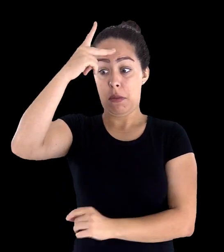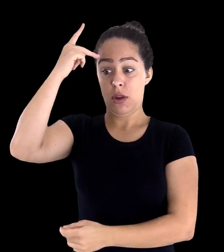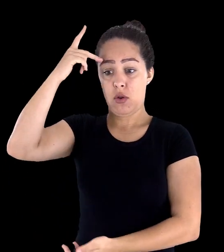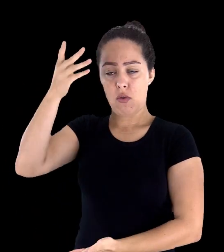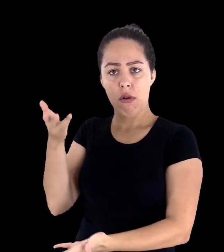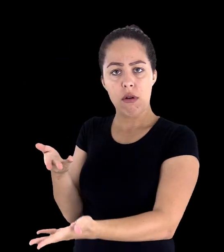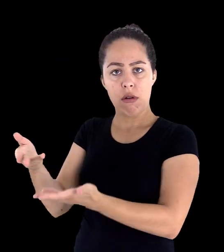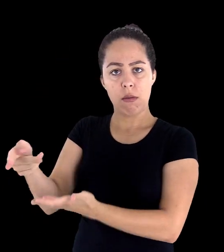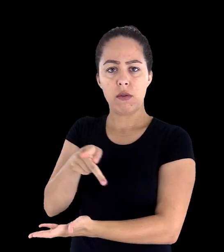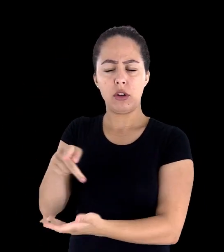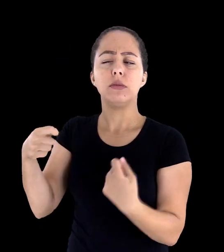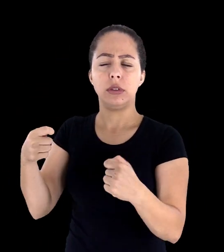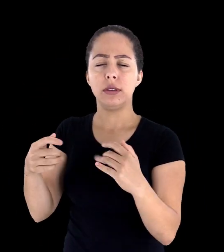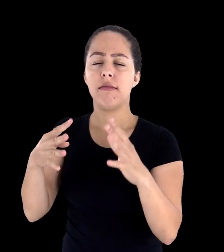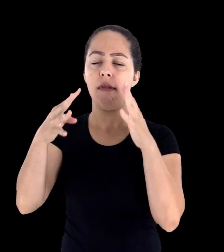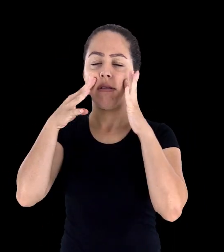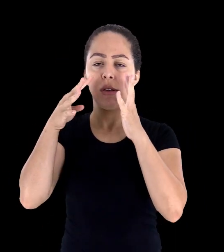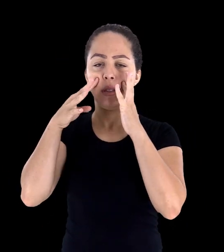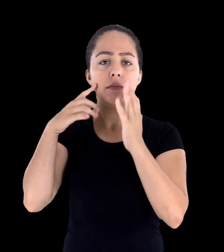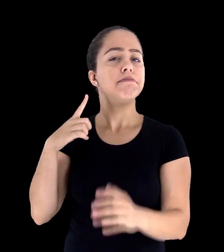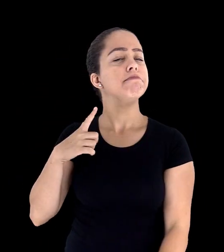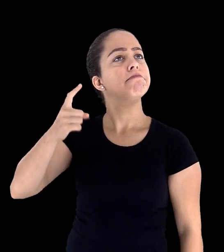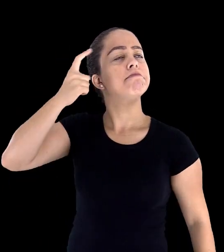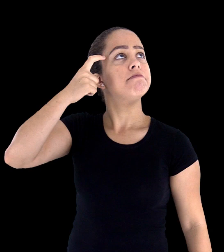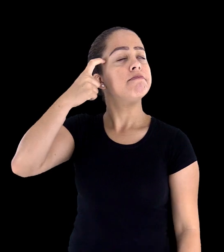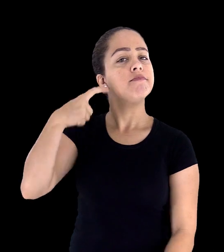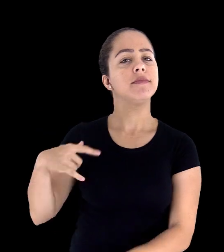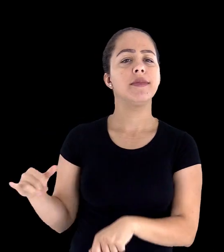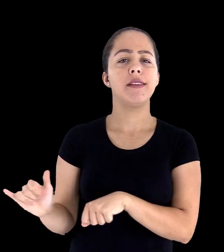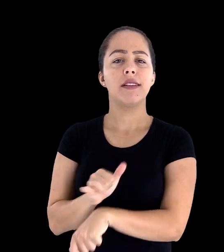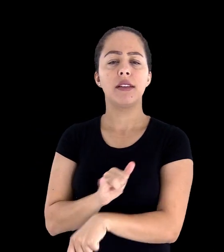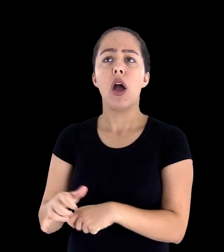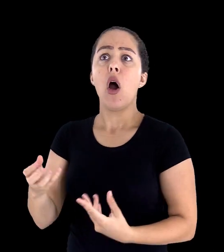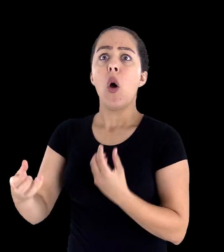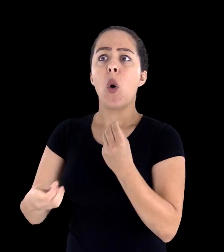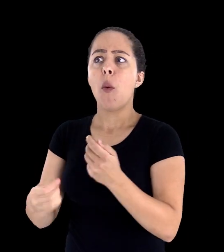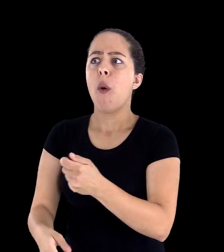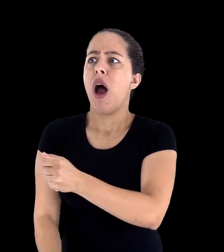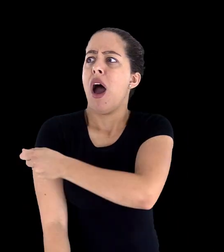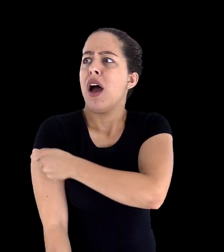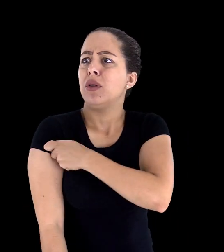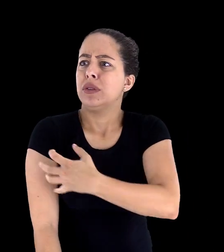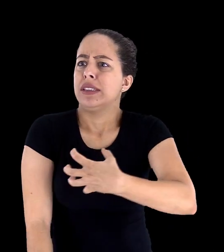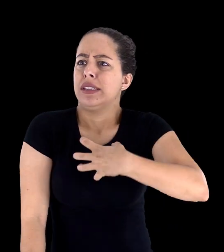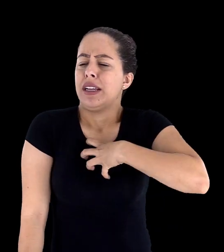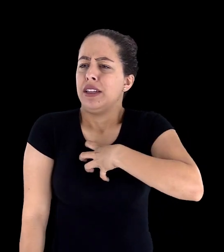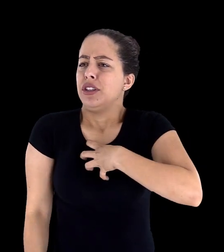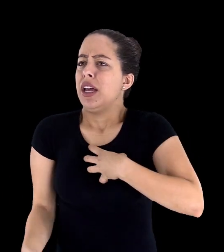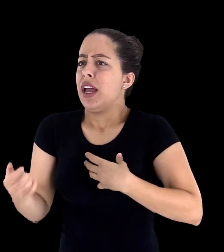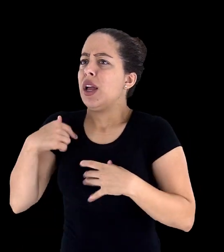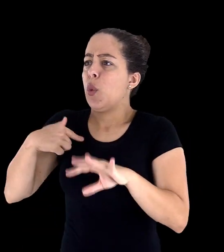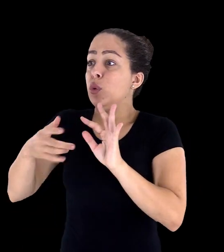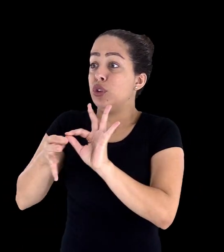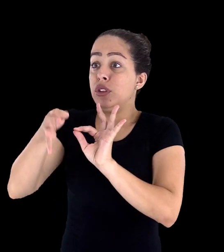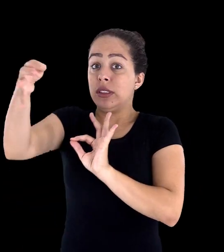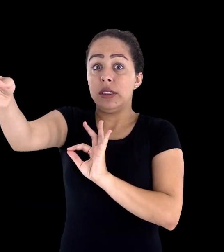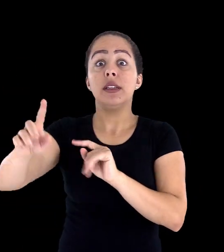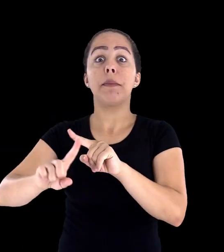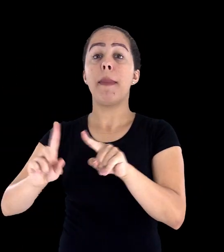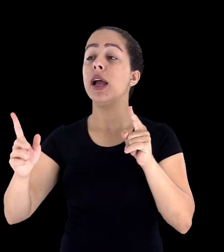mediador ele precisa estar atento a isso e promover estratégias para diminuir essa distância, se mostrando presente